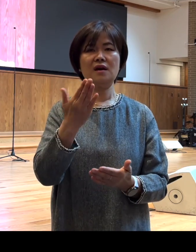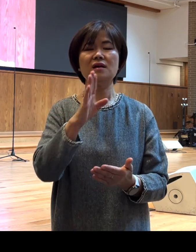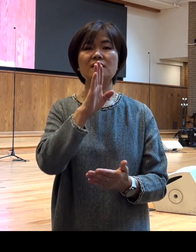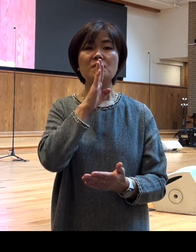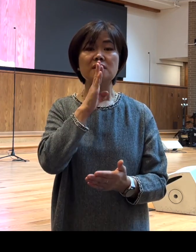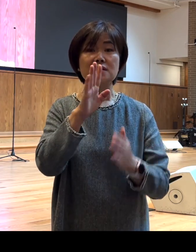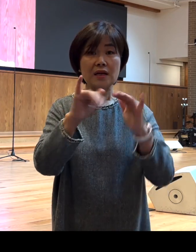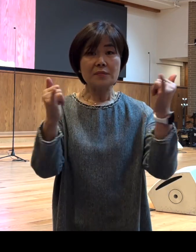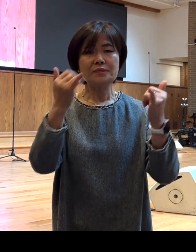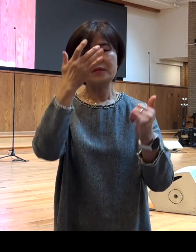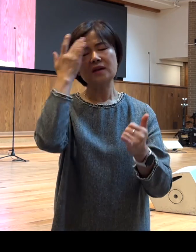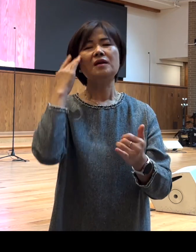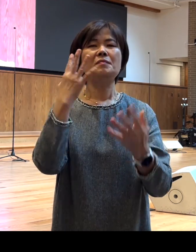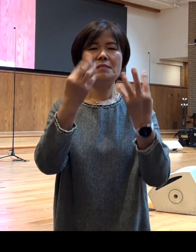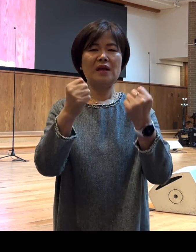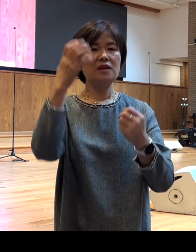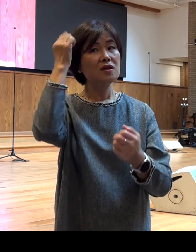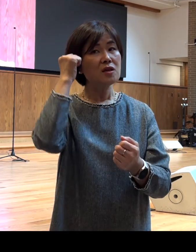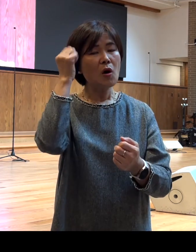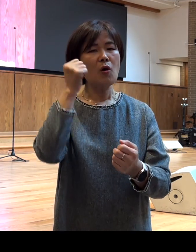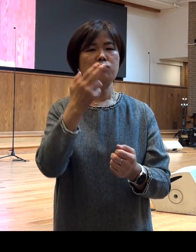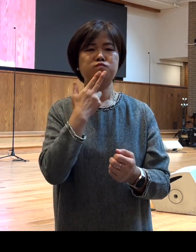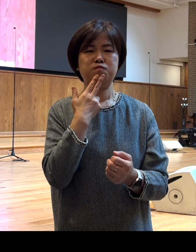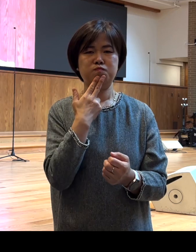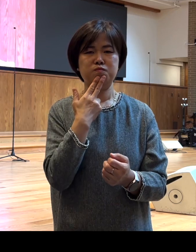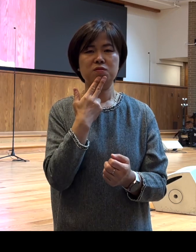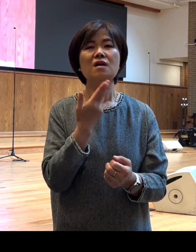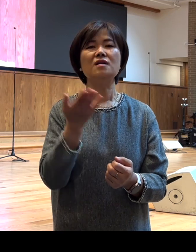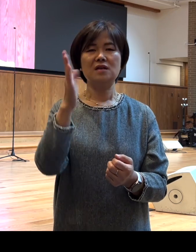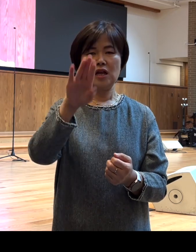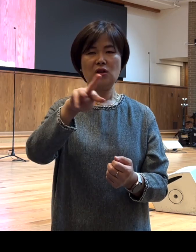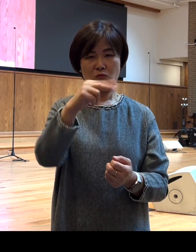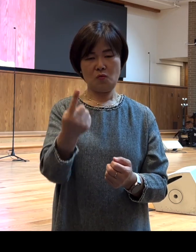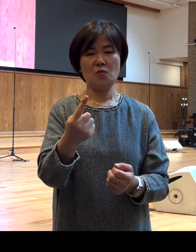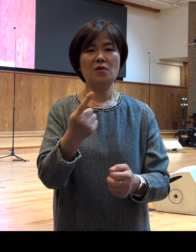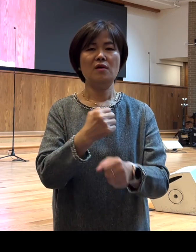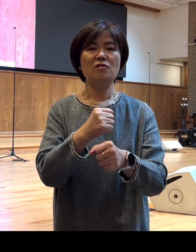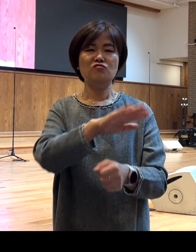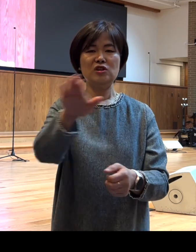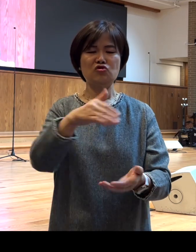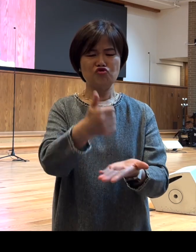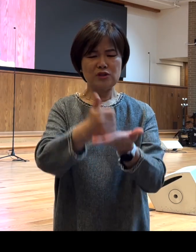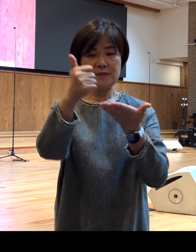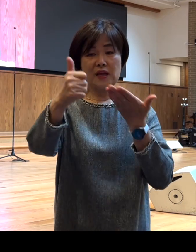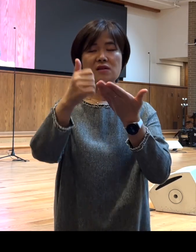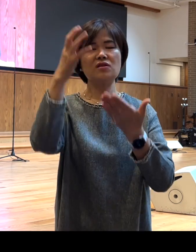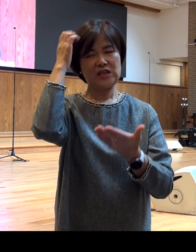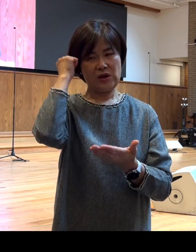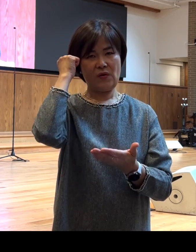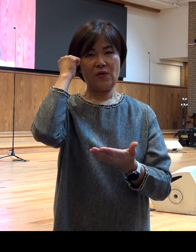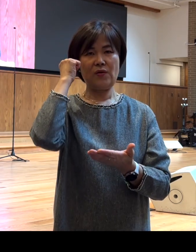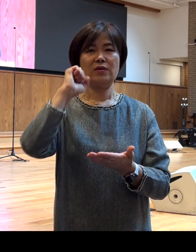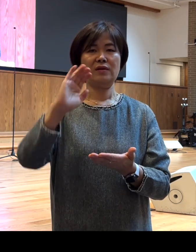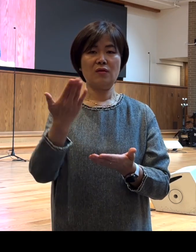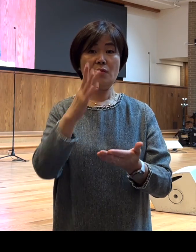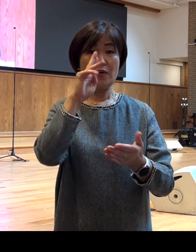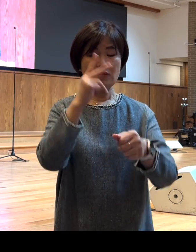많이 기억되지 않았을지라도 우리 주님께서 기억하시고 바울과 함께 동역했던 그